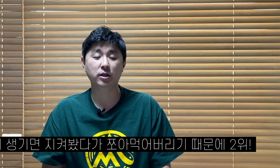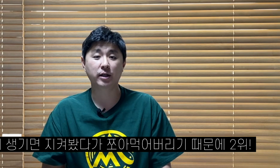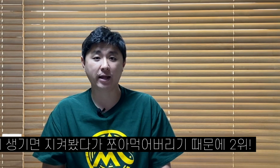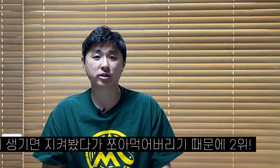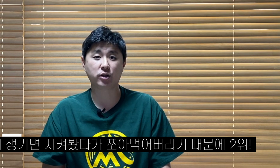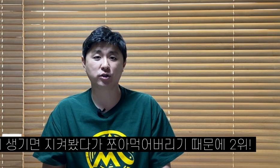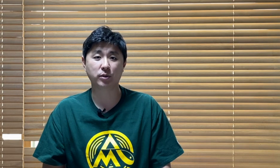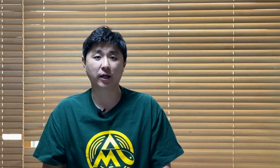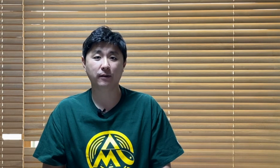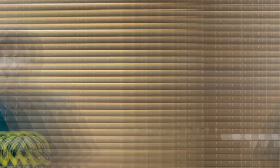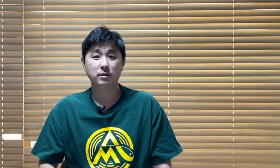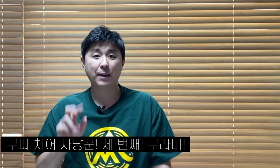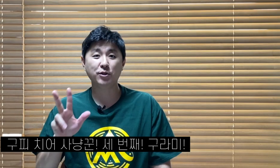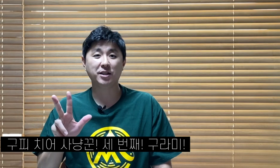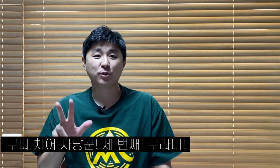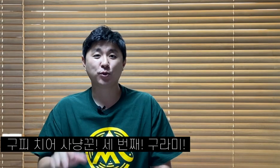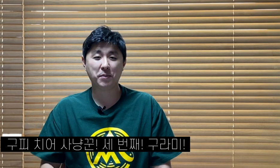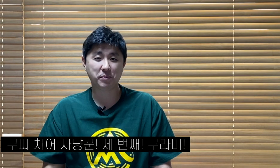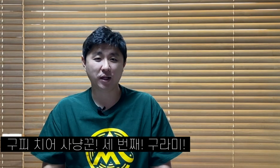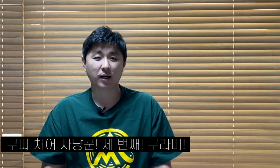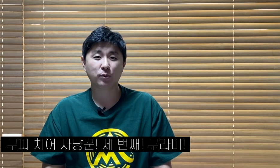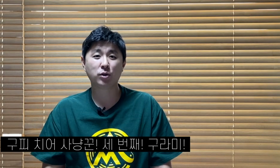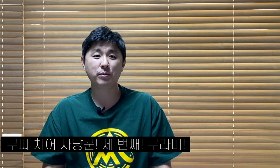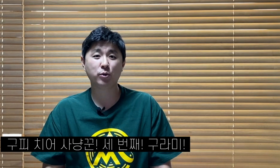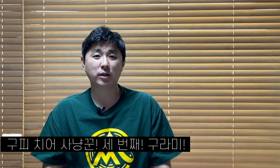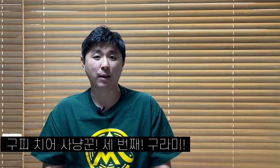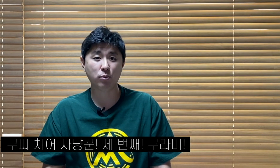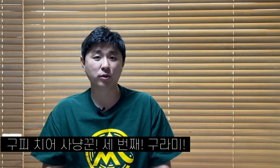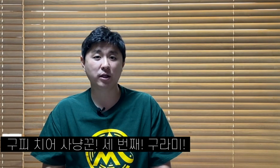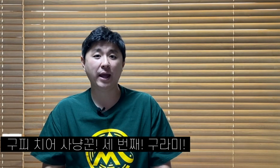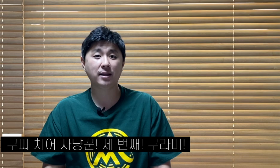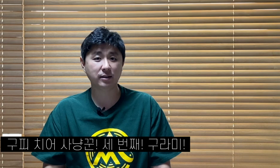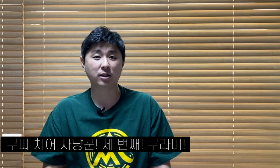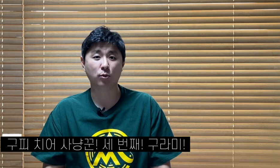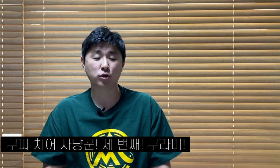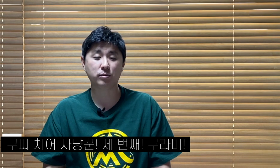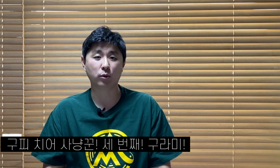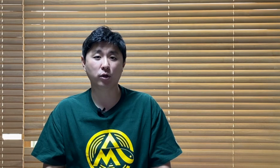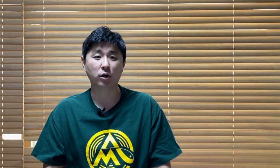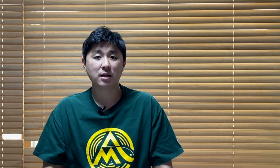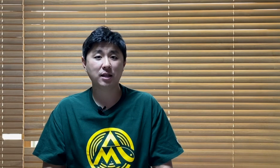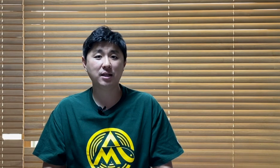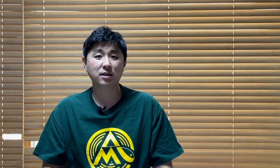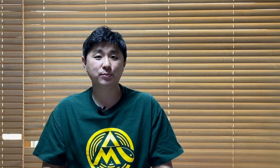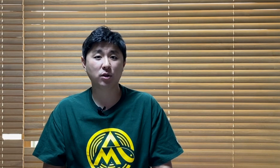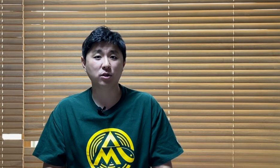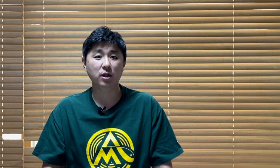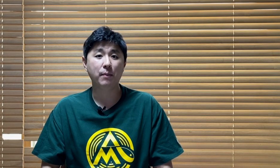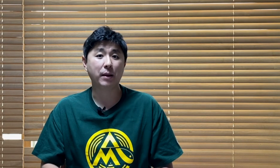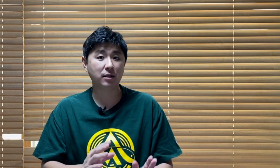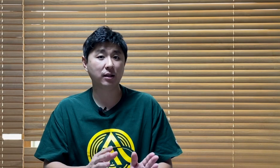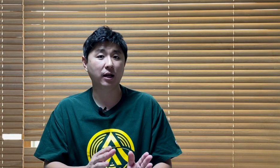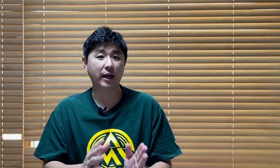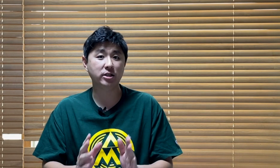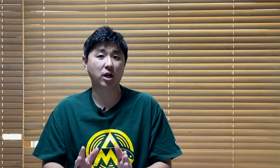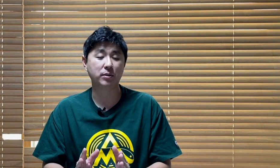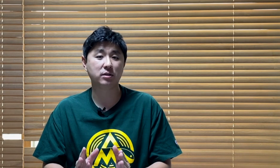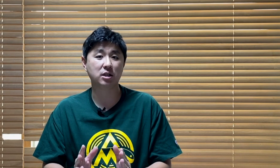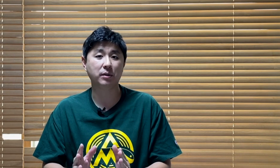랭크 시켰습니다. 세번째는 구라미입니다. 구라미과 대부분이 해당된다고 보시면 되고요. 사냥 습성은 베타나 엔젤과 비슷하지만